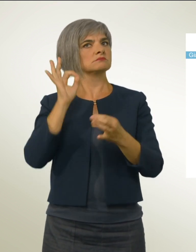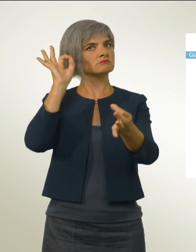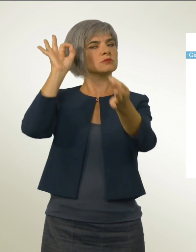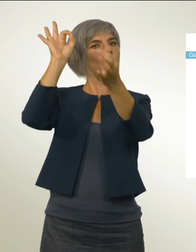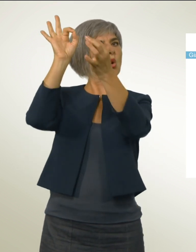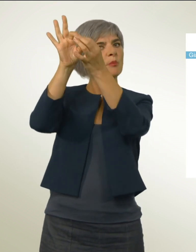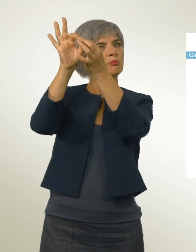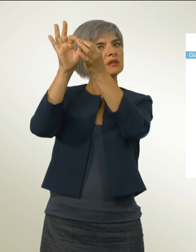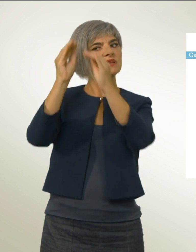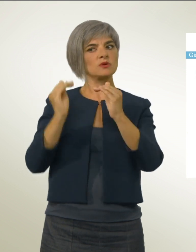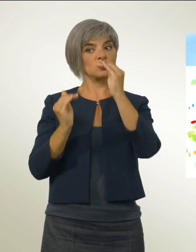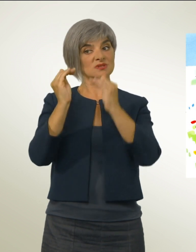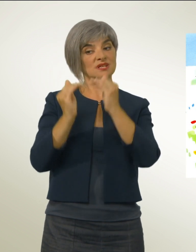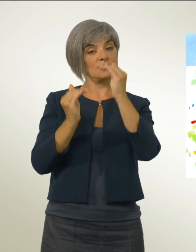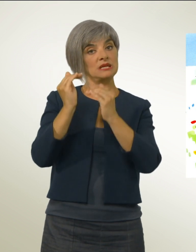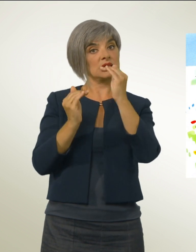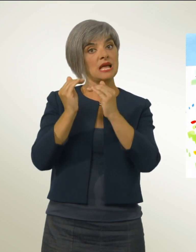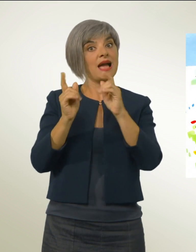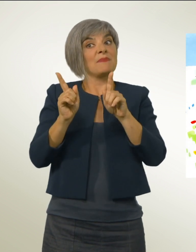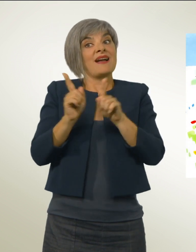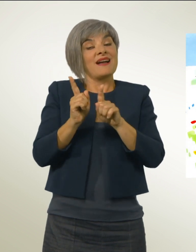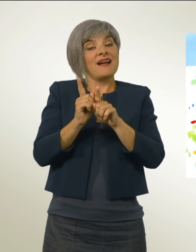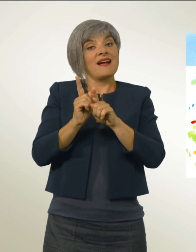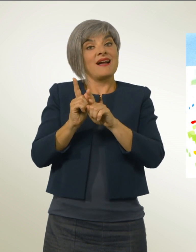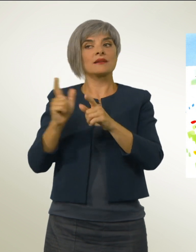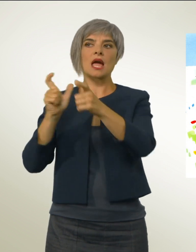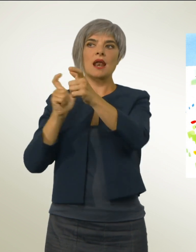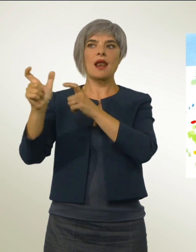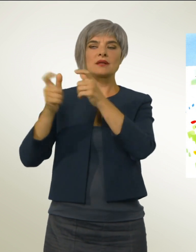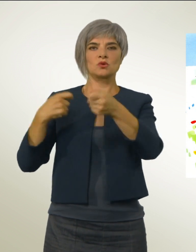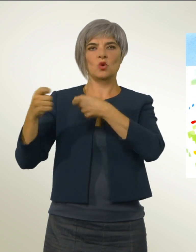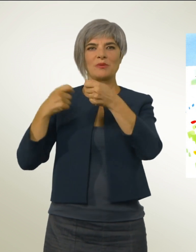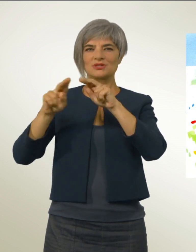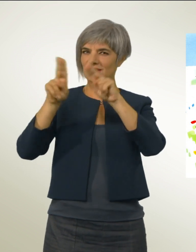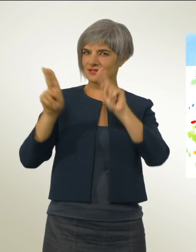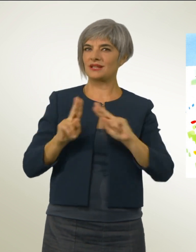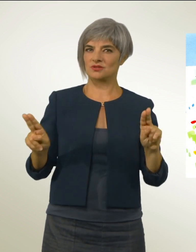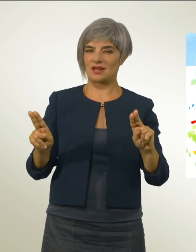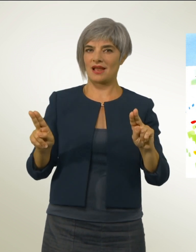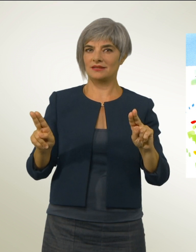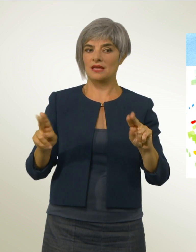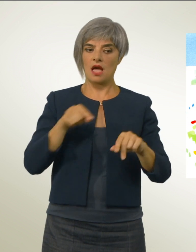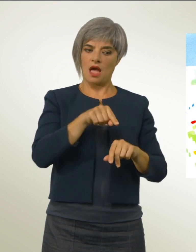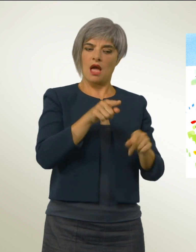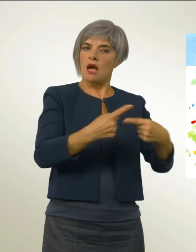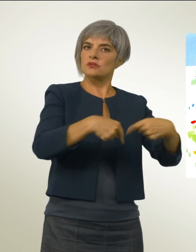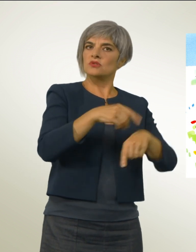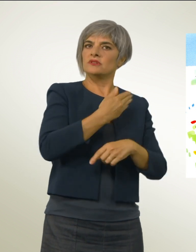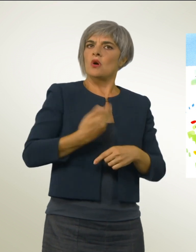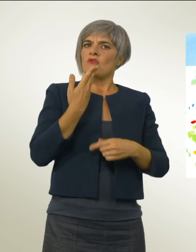relazioni commerciali internazionali. Anche il Consiglio federale intende promuovere alimenti prodotti in modo sostenibile ed equo.